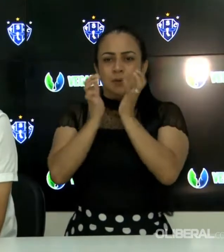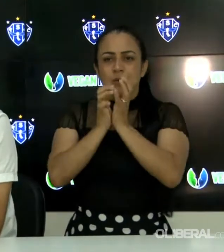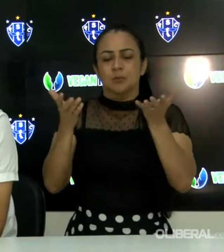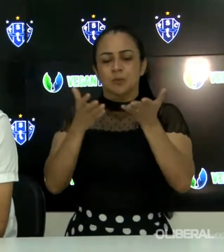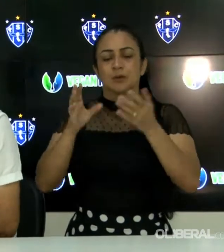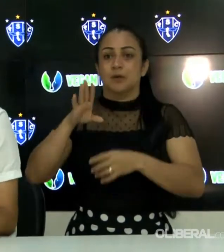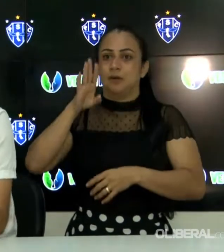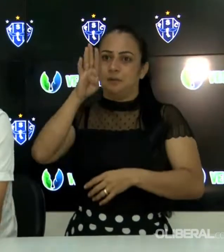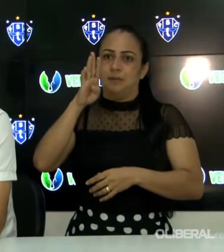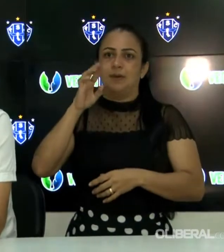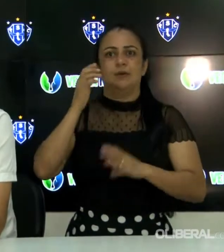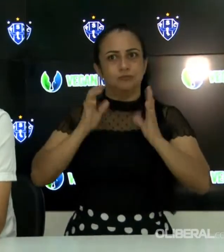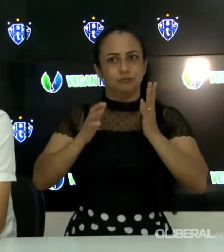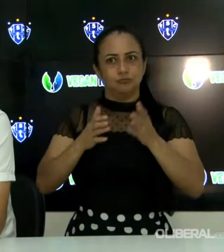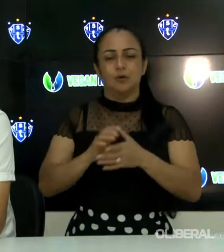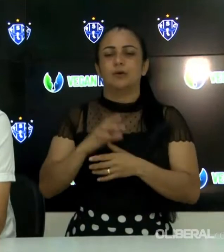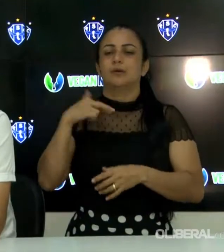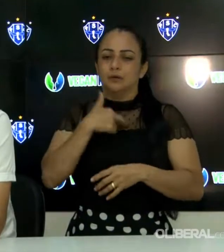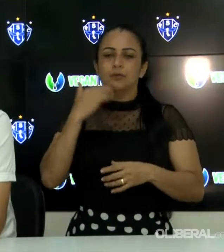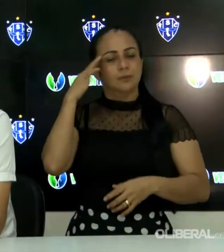bastante tempo. A gente espera um jogo difícil também.